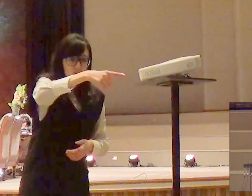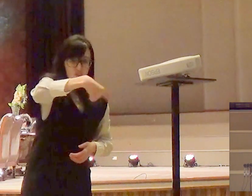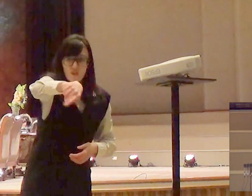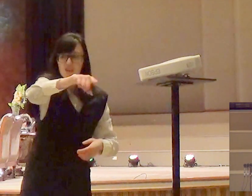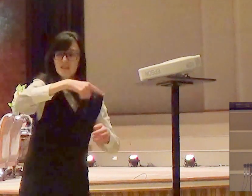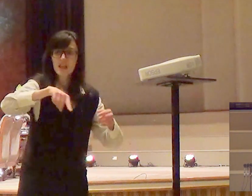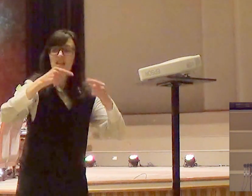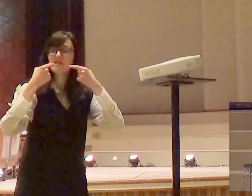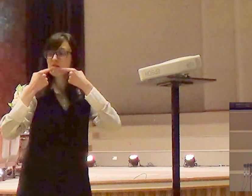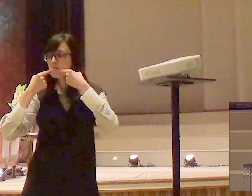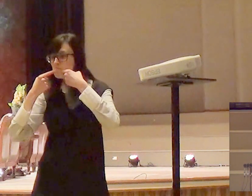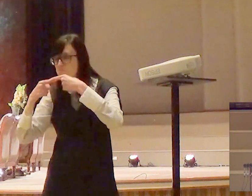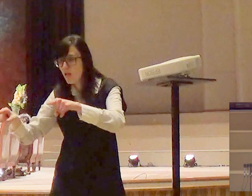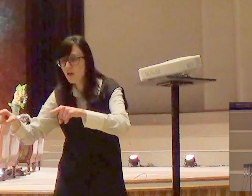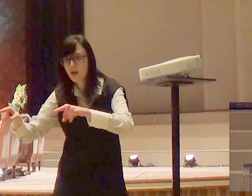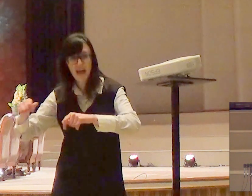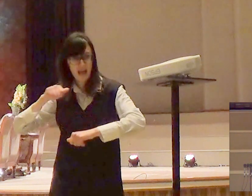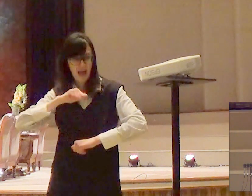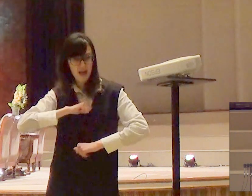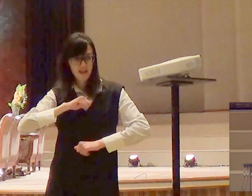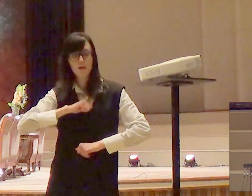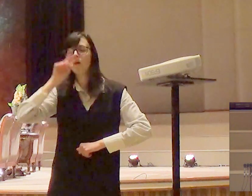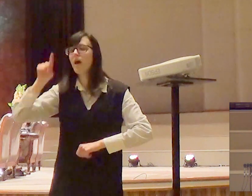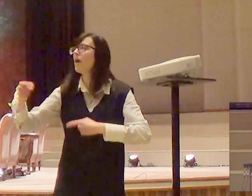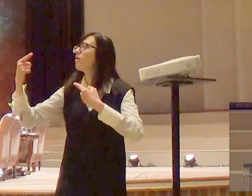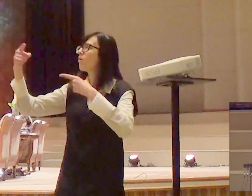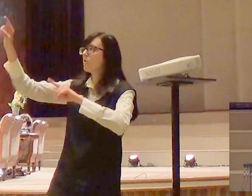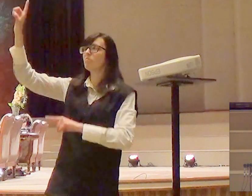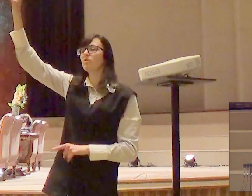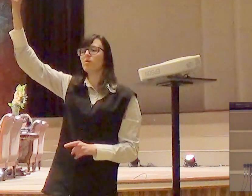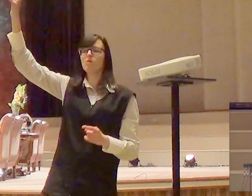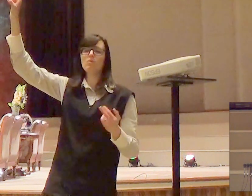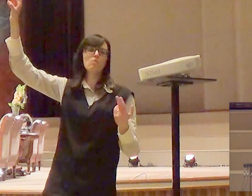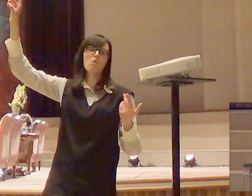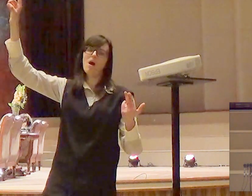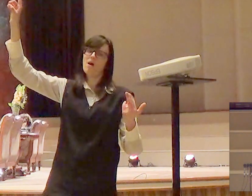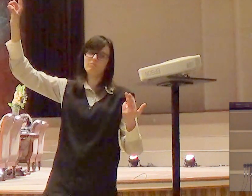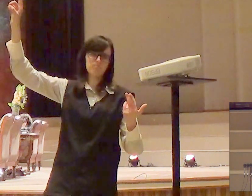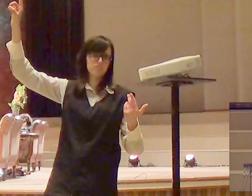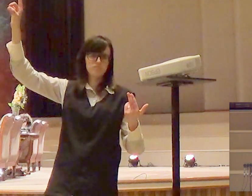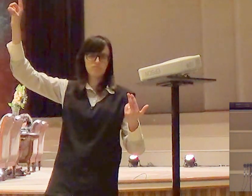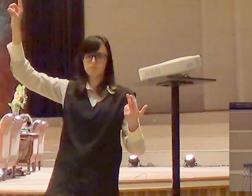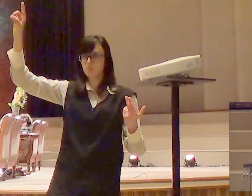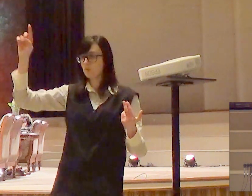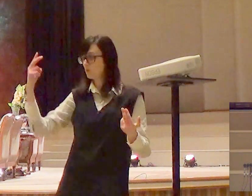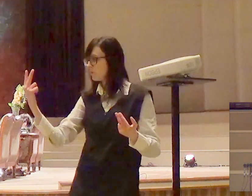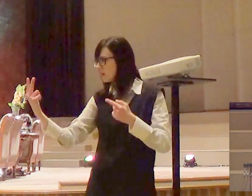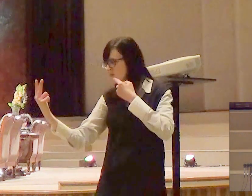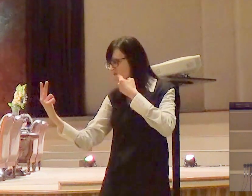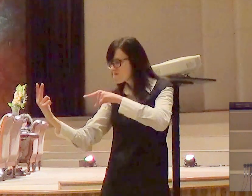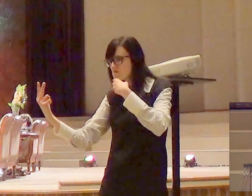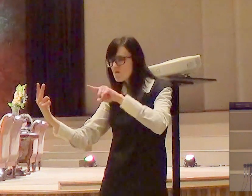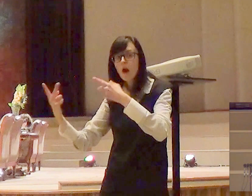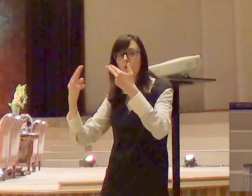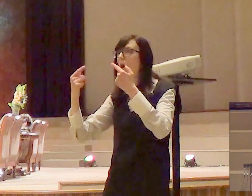na verdade é contra o Senhor que você e os seus seguidores estão se